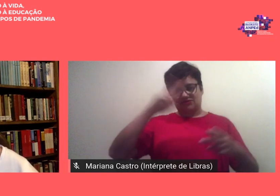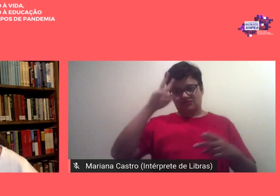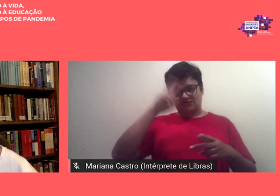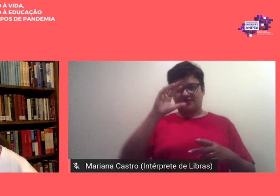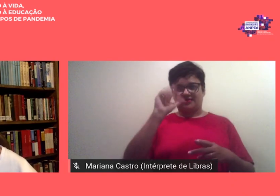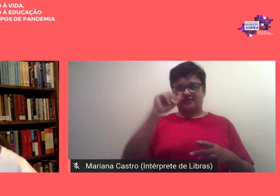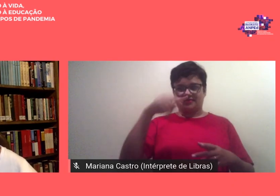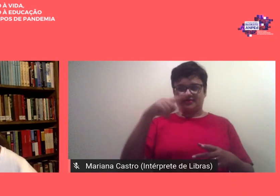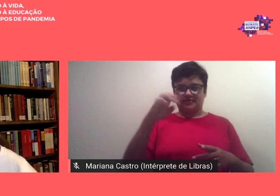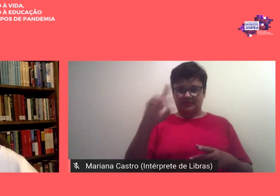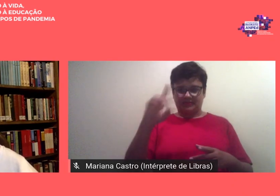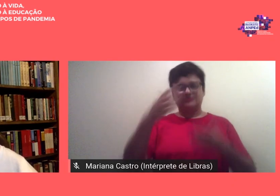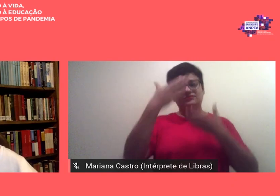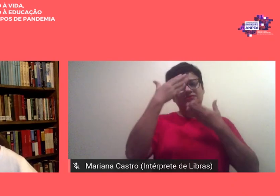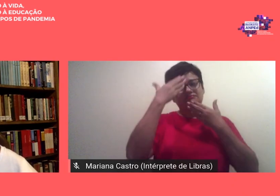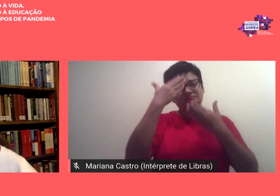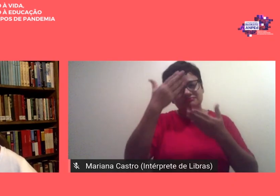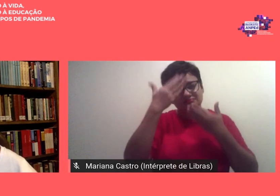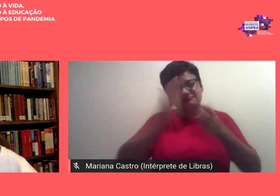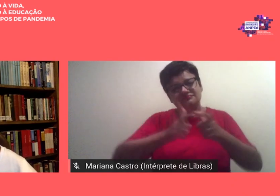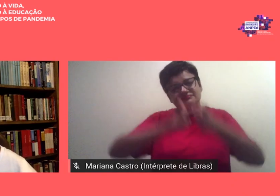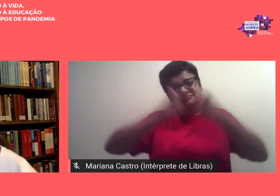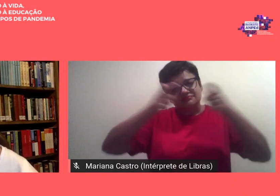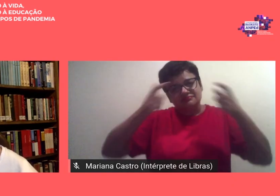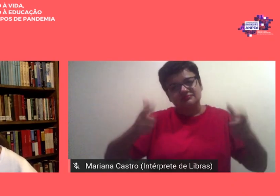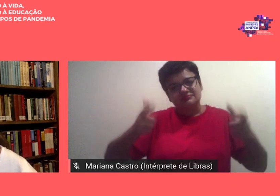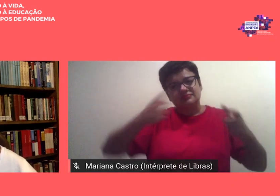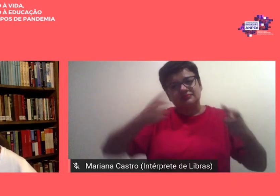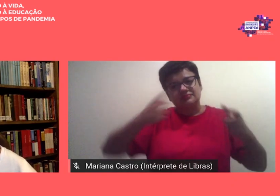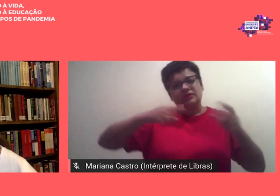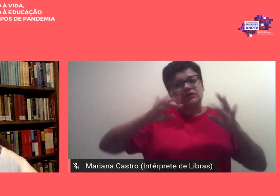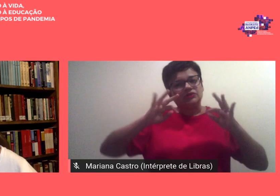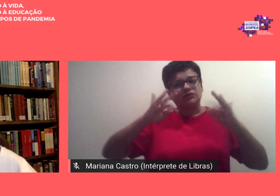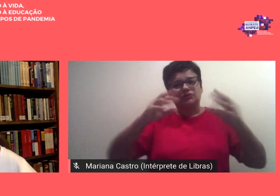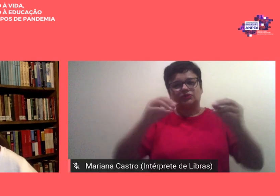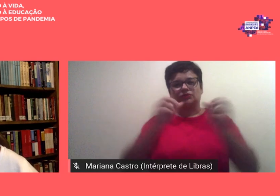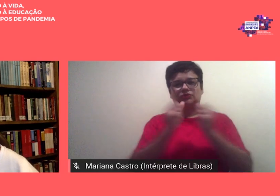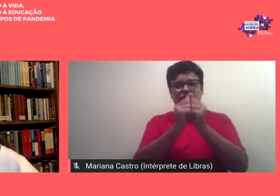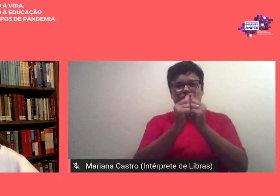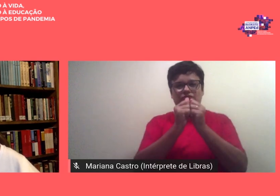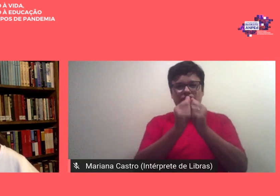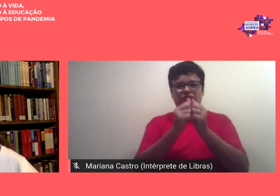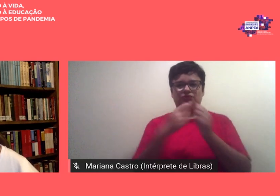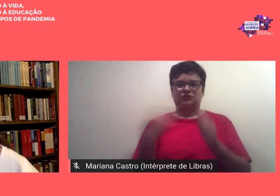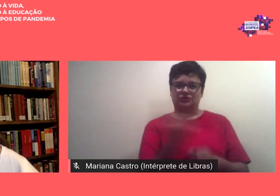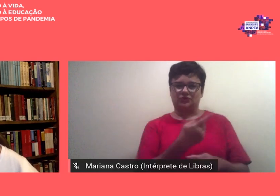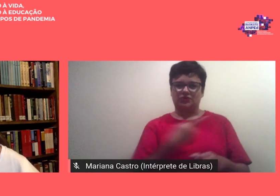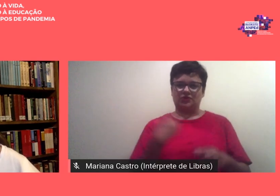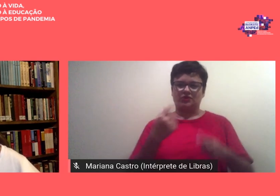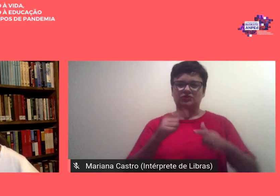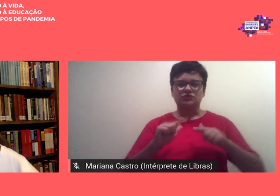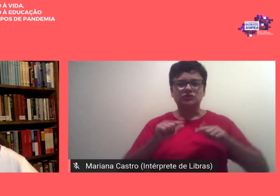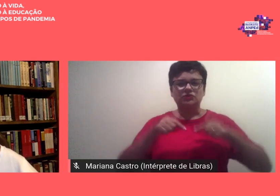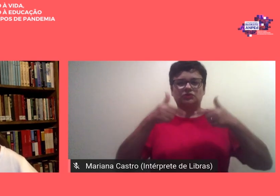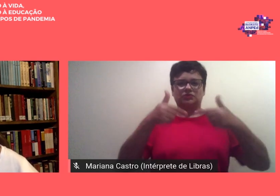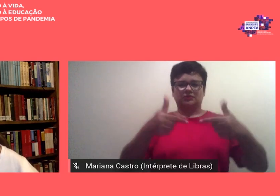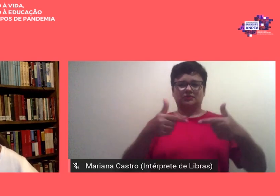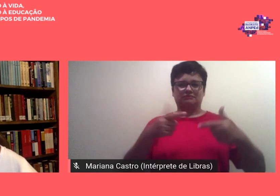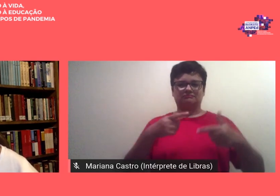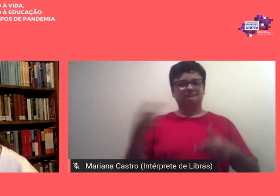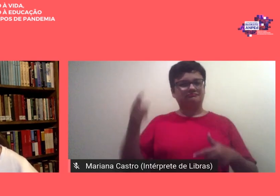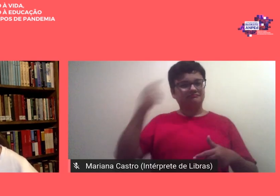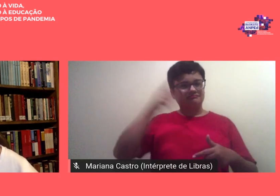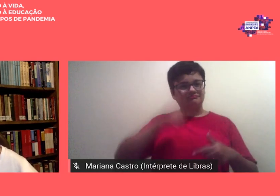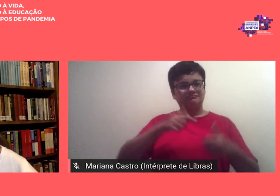enorme agradecimento a todos que embarcaram conosco nessa aventura e fizeram o seu melhor nós conseguimos